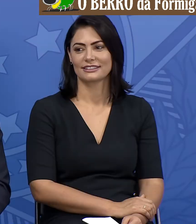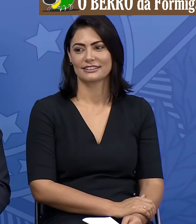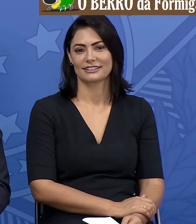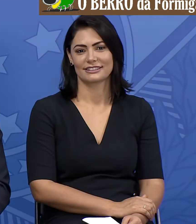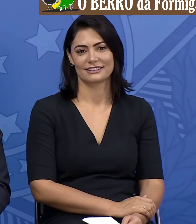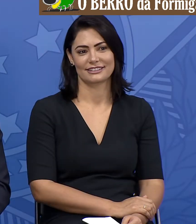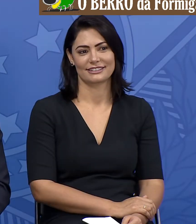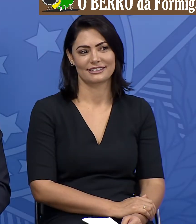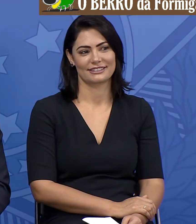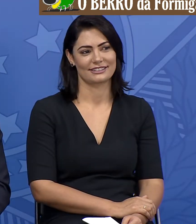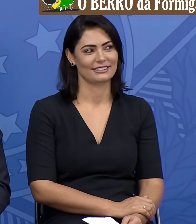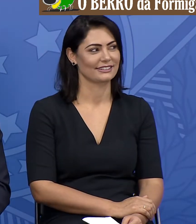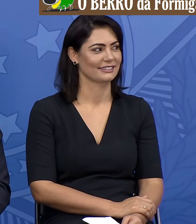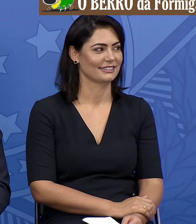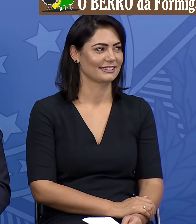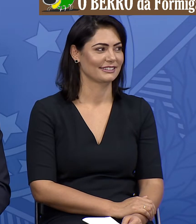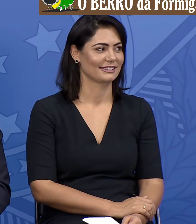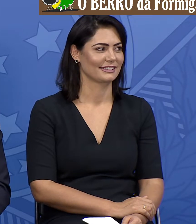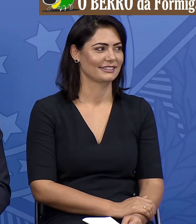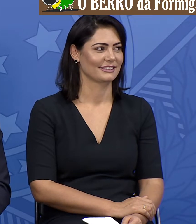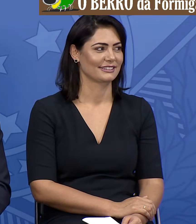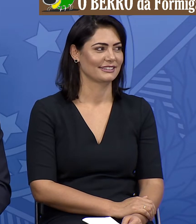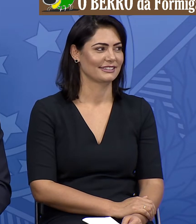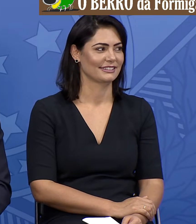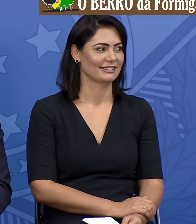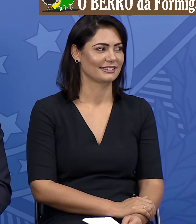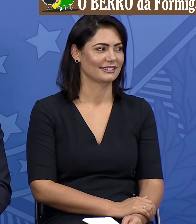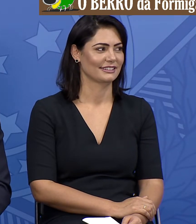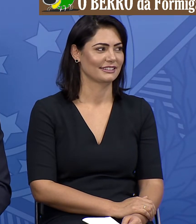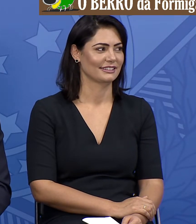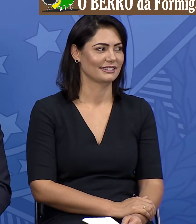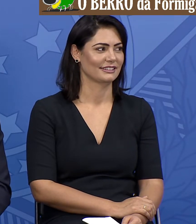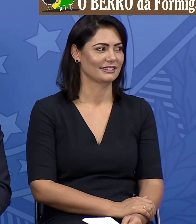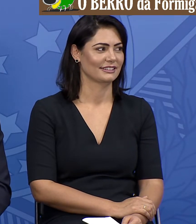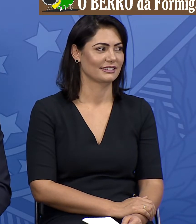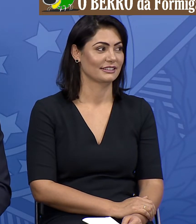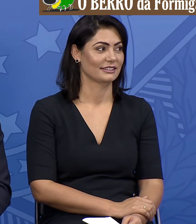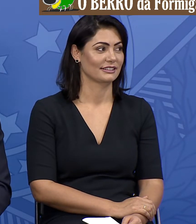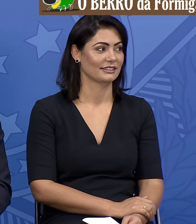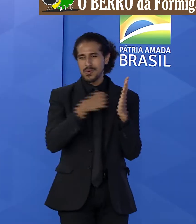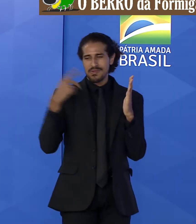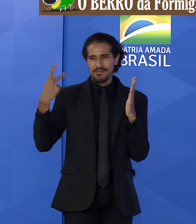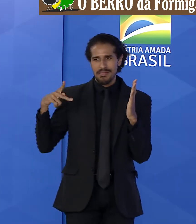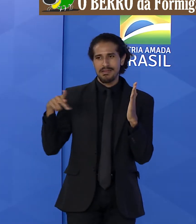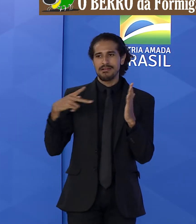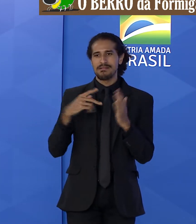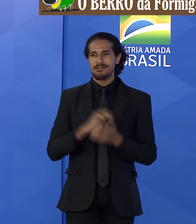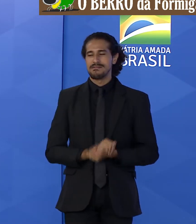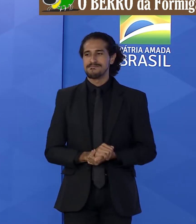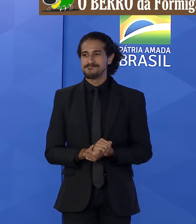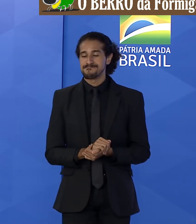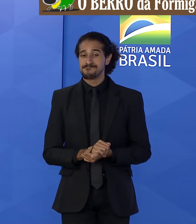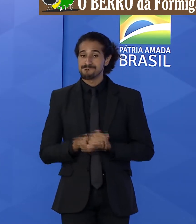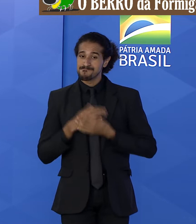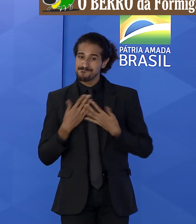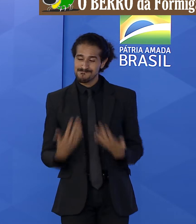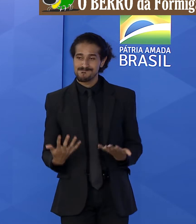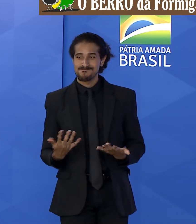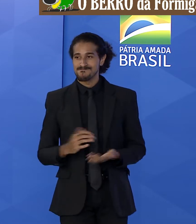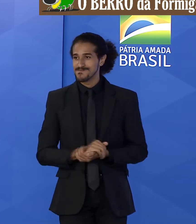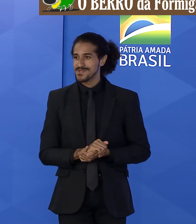com a primeira dama, com as bandeiras que ela levanta, com as coisas que ela faz então eu quero